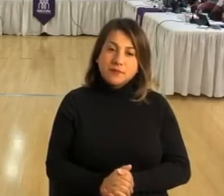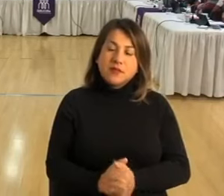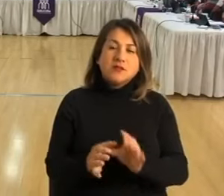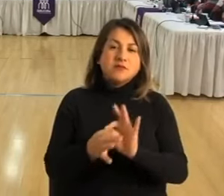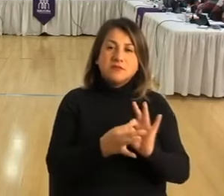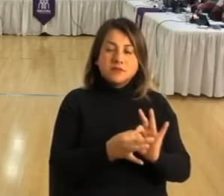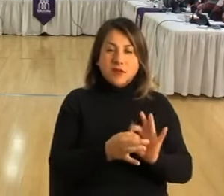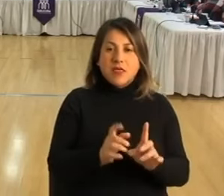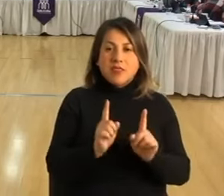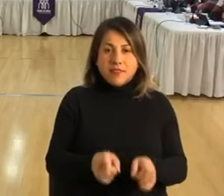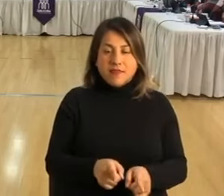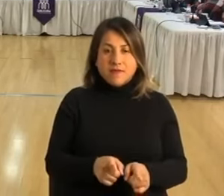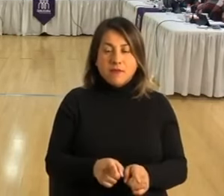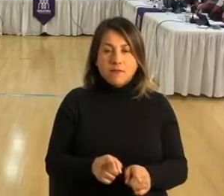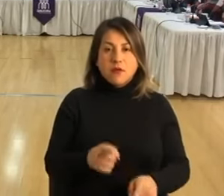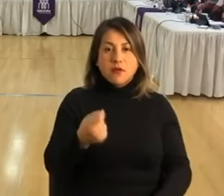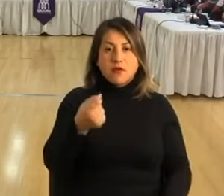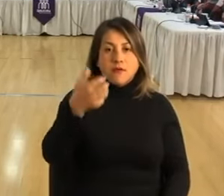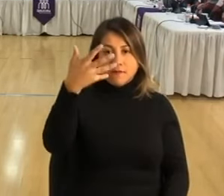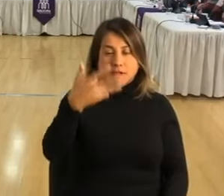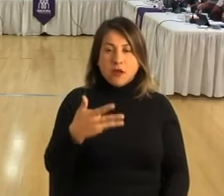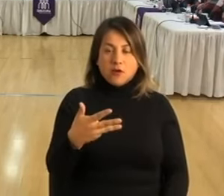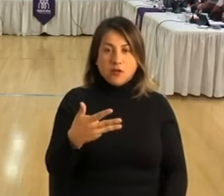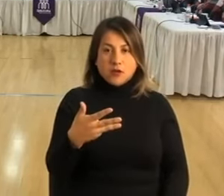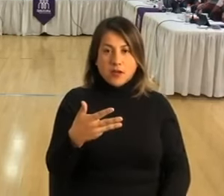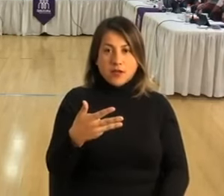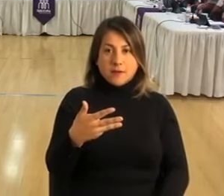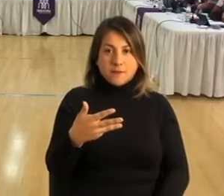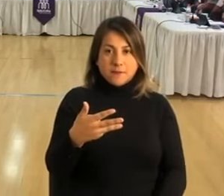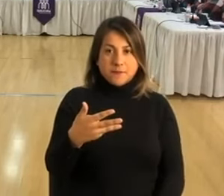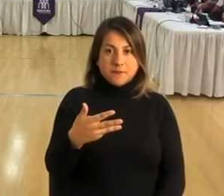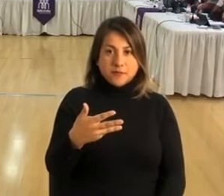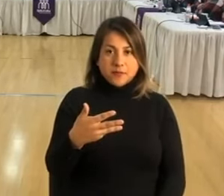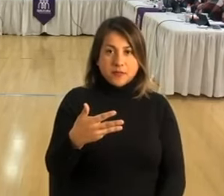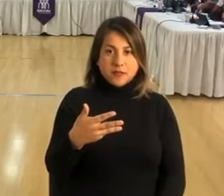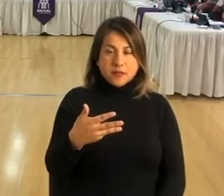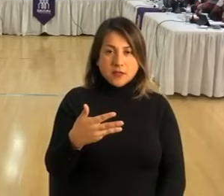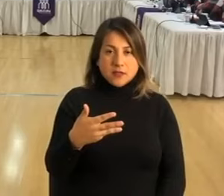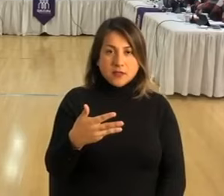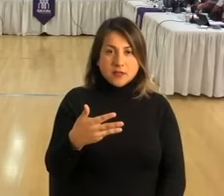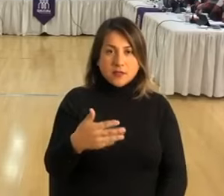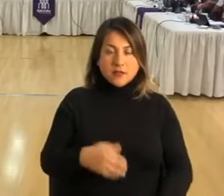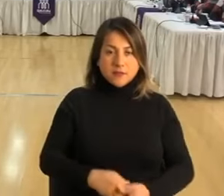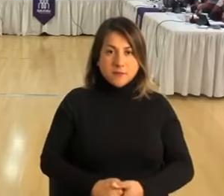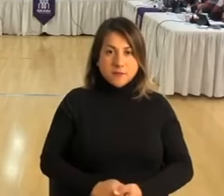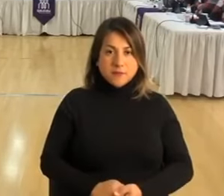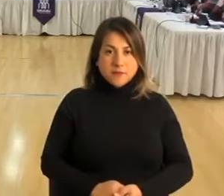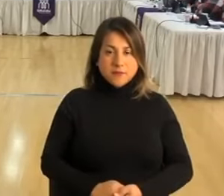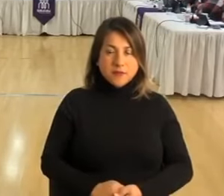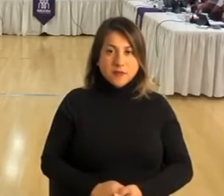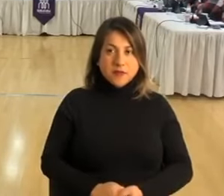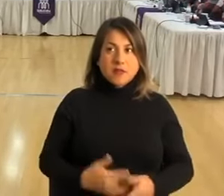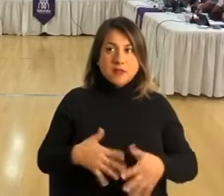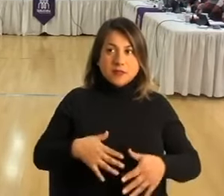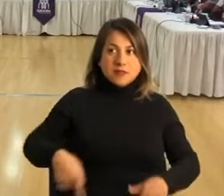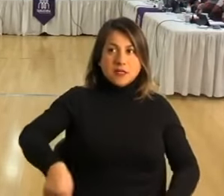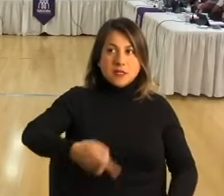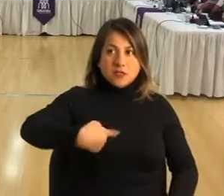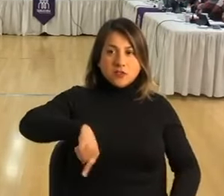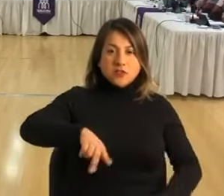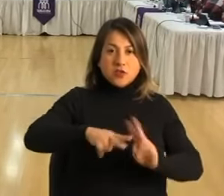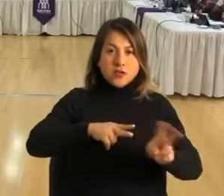valorarlo en su plenitud. Hemos hecho